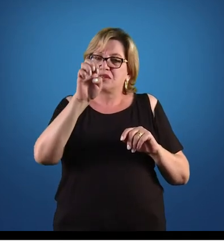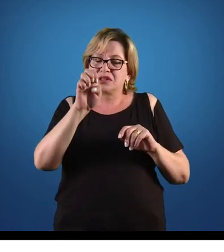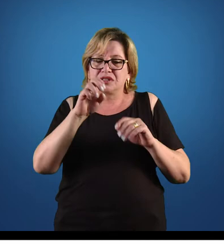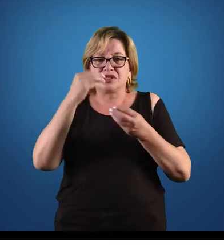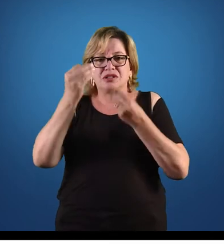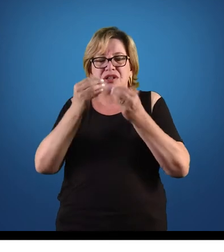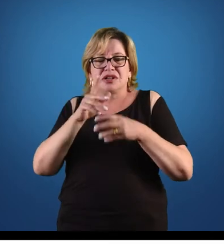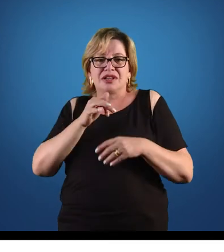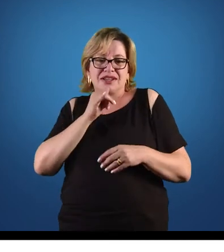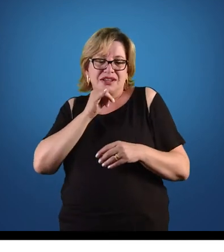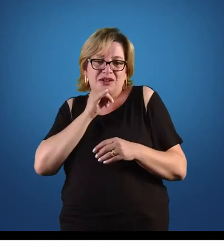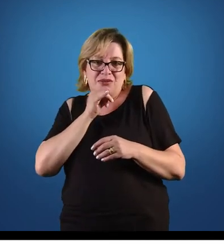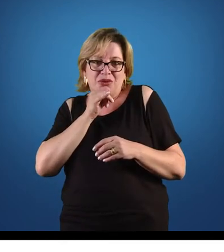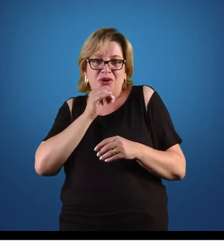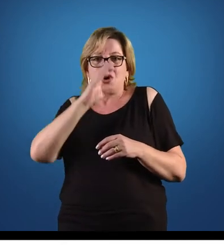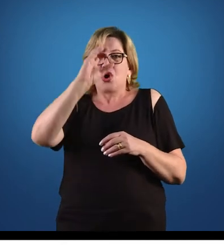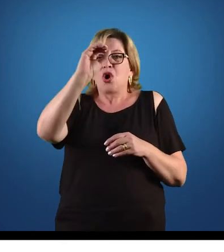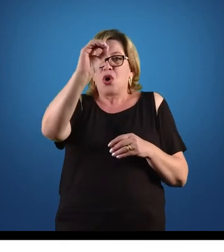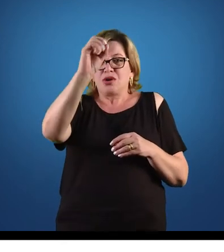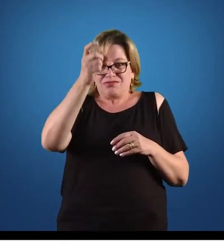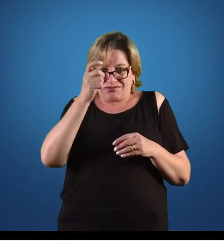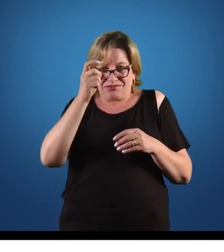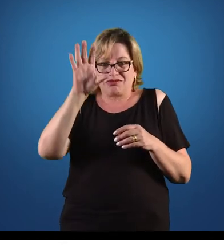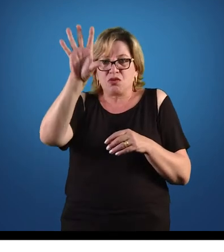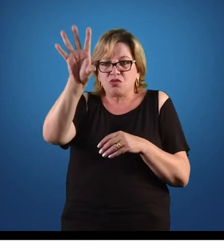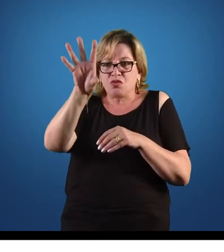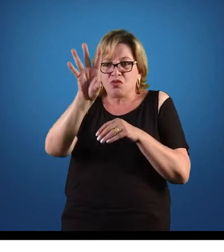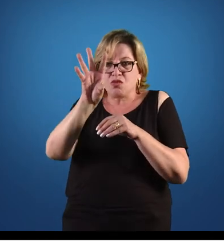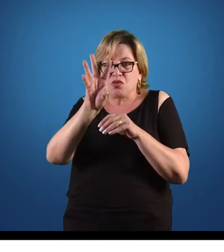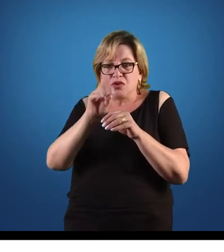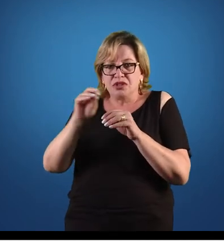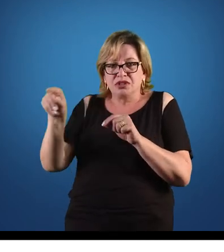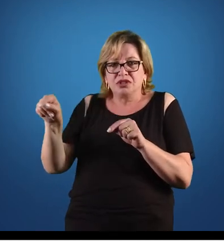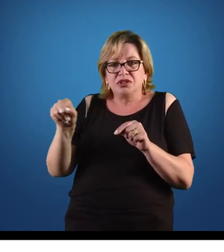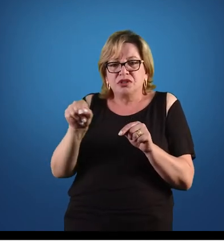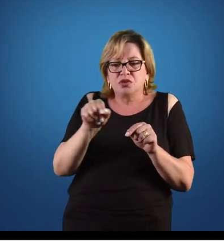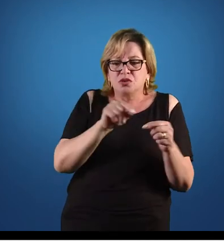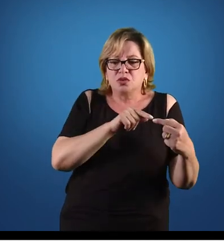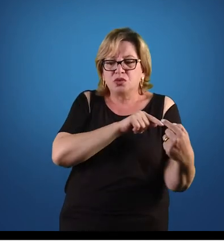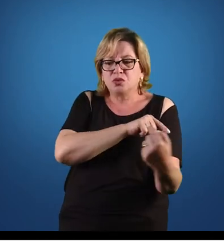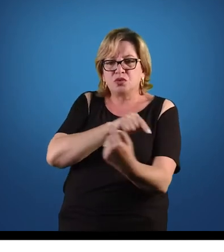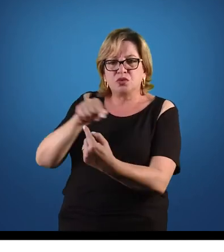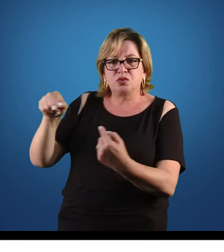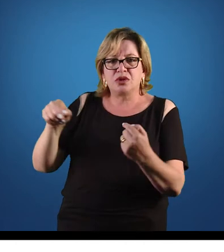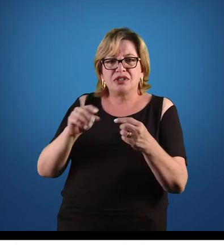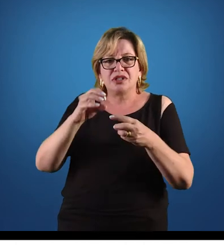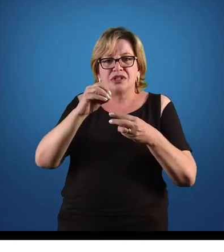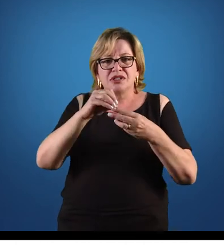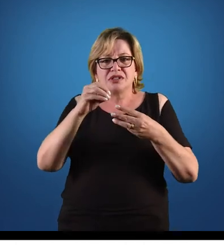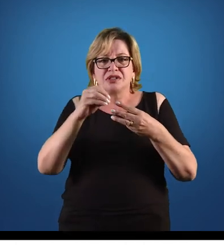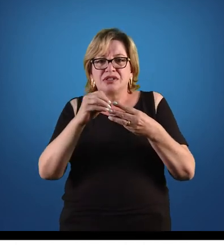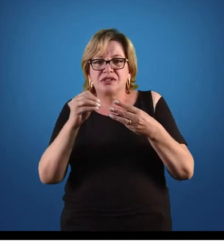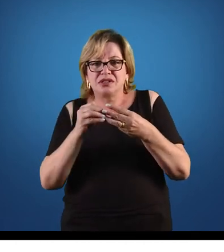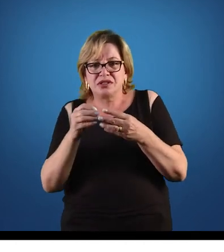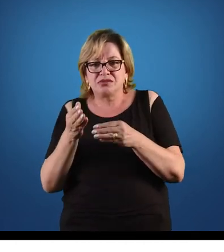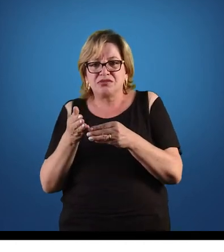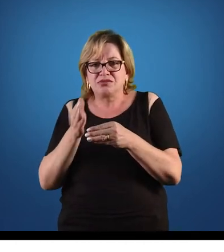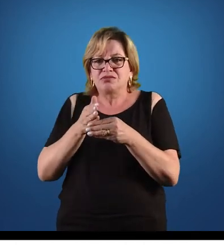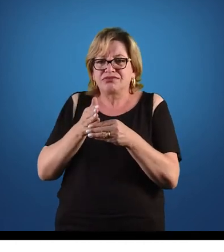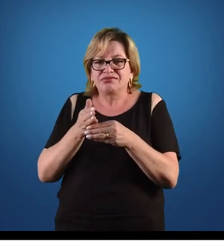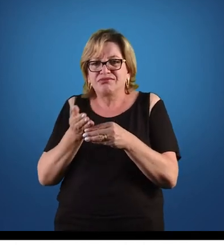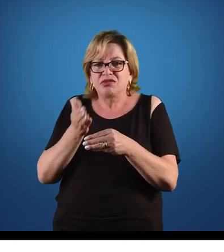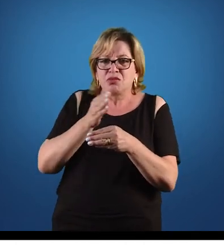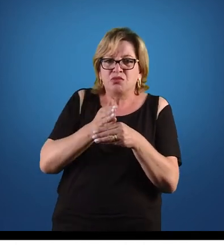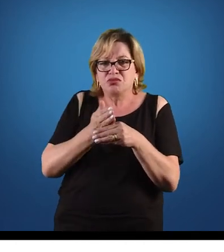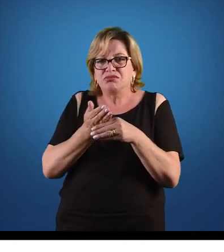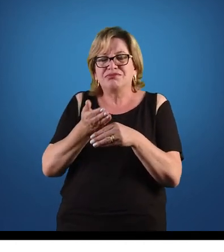parte laranjada, na porção mais externa, ele é transportado via difusão, ou seja, célula a célula, para a célula vizinha, para outra célula